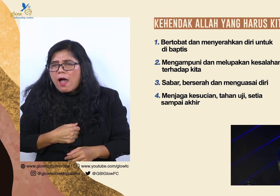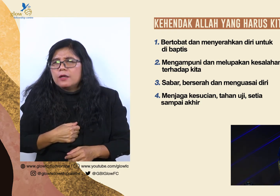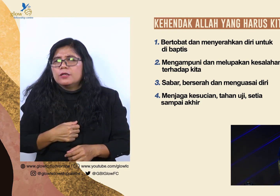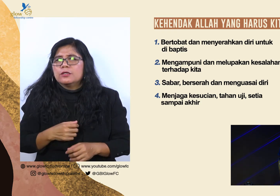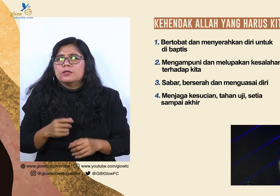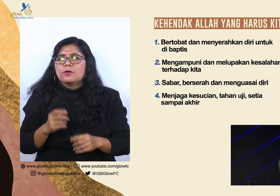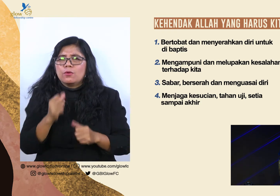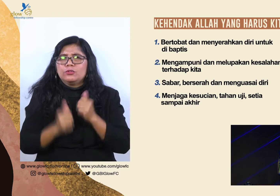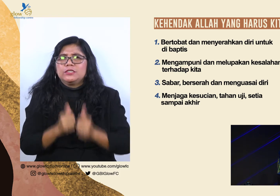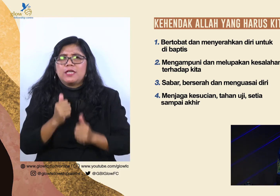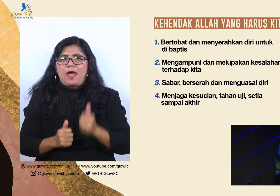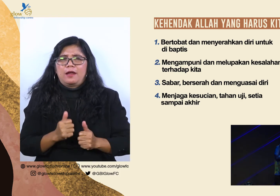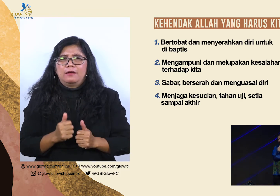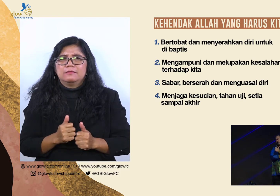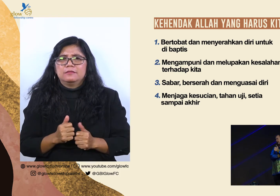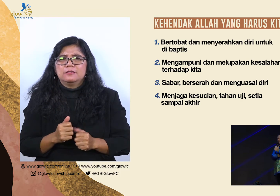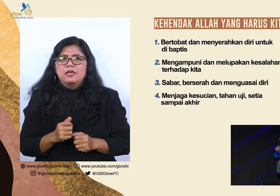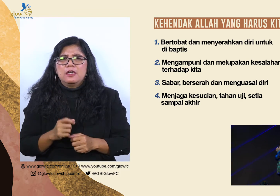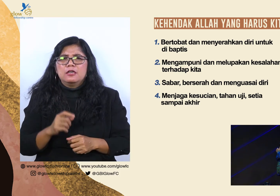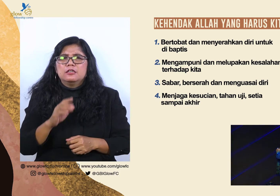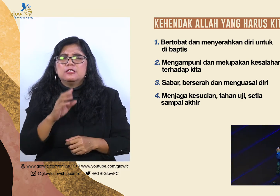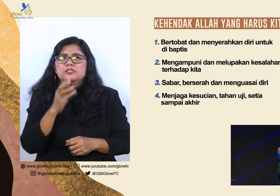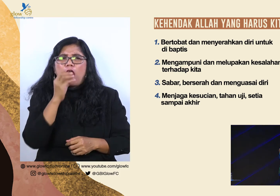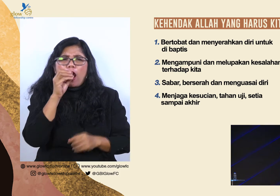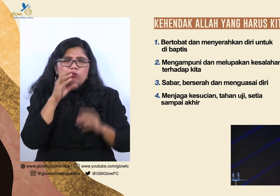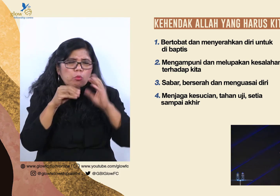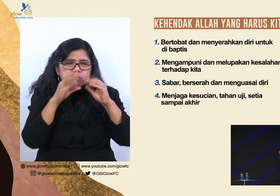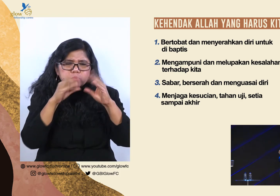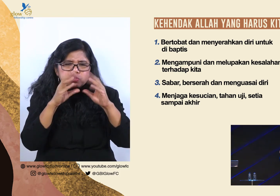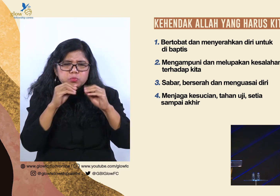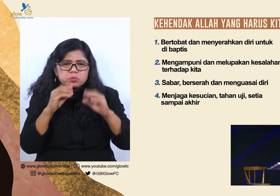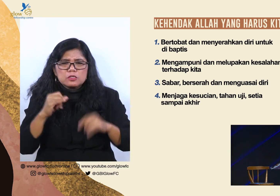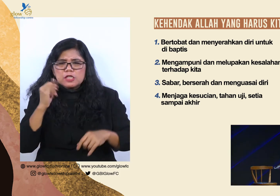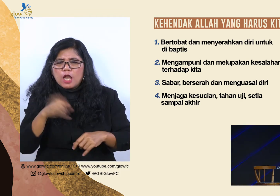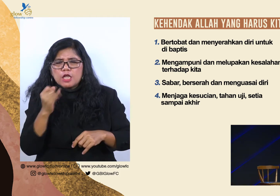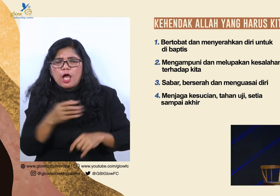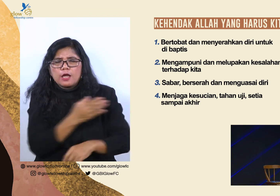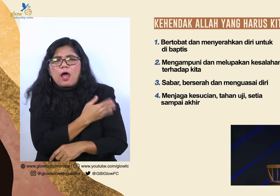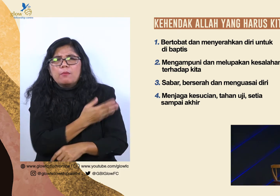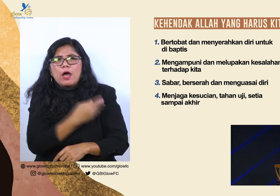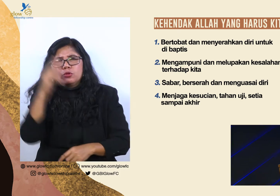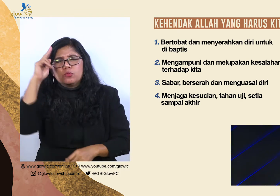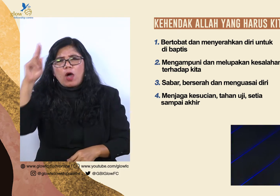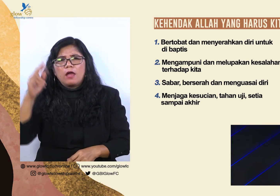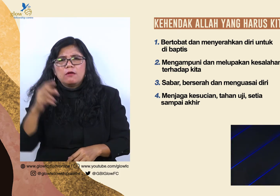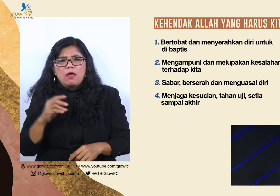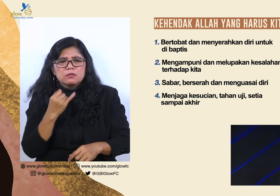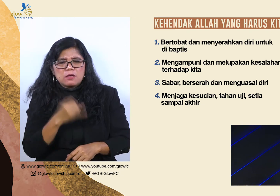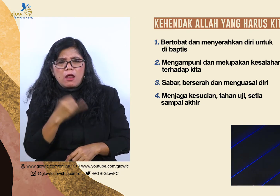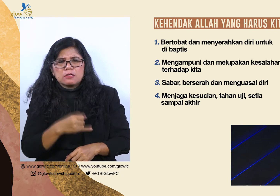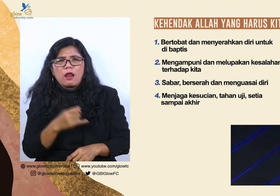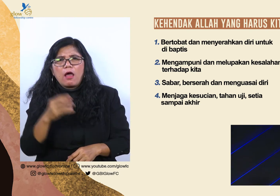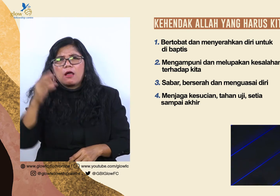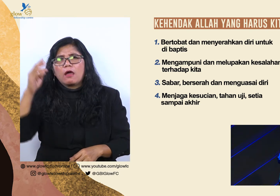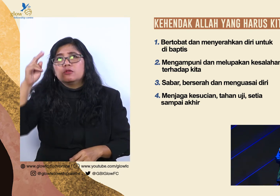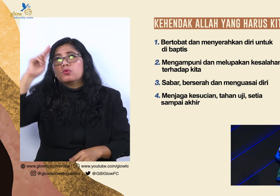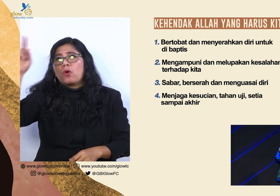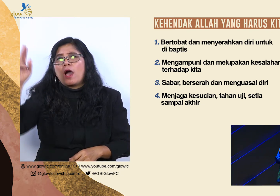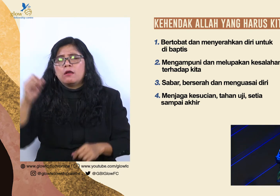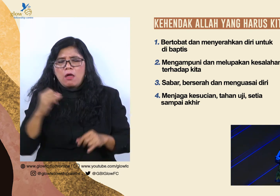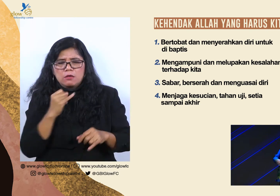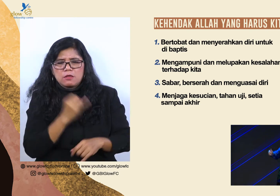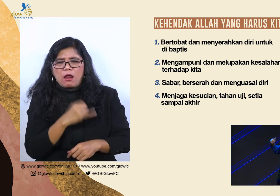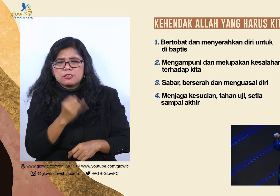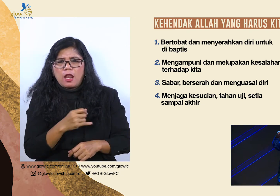menyalahkan Tuhan di tengah ujian. Jangan jadi orang yang menyalahkan hamba Tuhan di tengah ujian. Jangan jadi orang yang menyalahkan orang di sekitar kita ketika kita